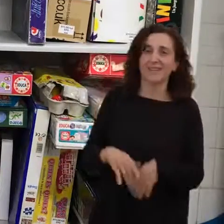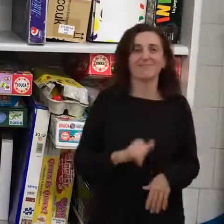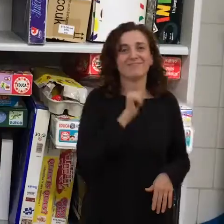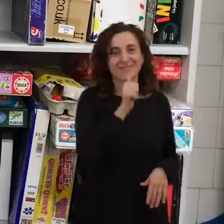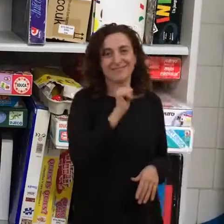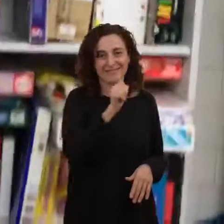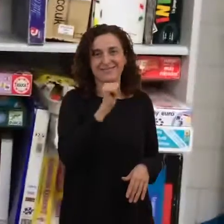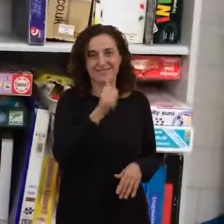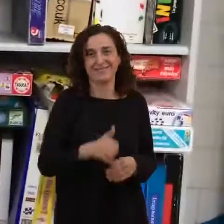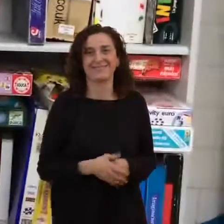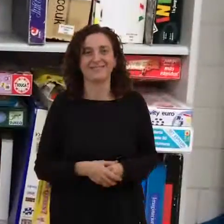nada. Gracias. Gracias.